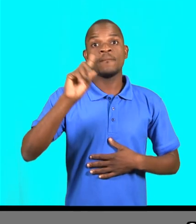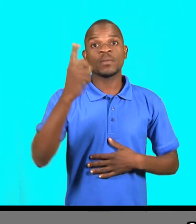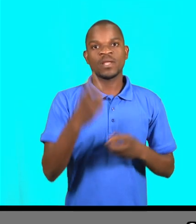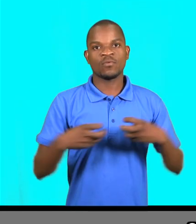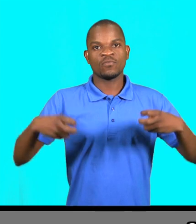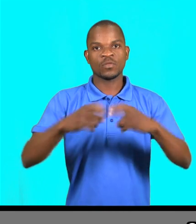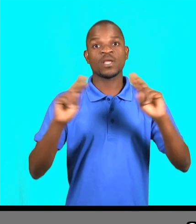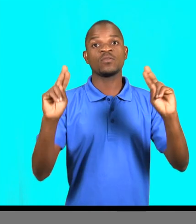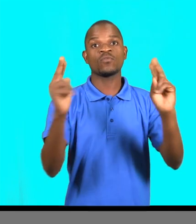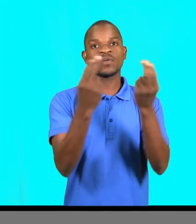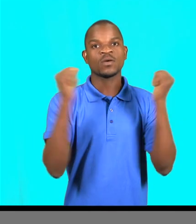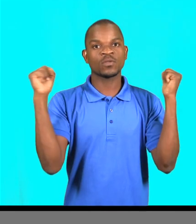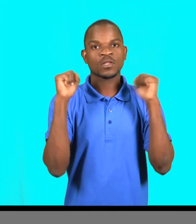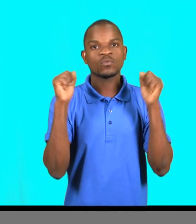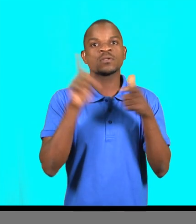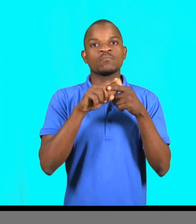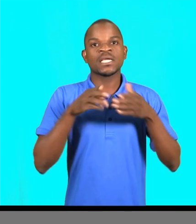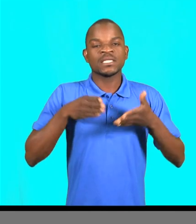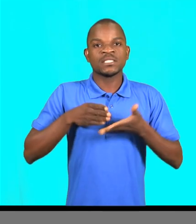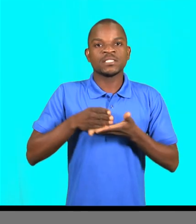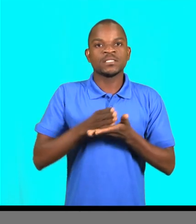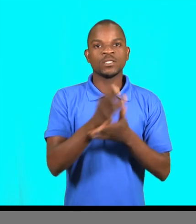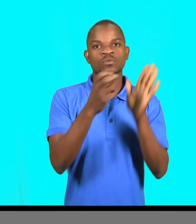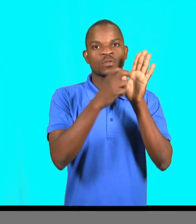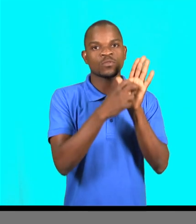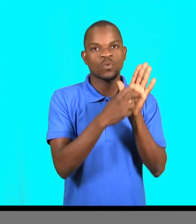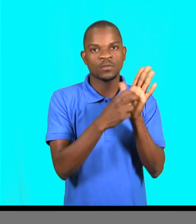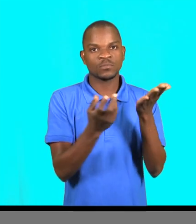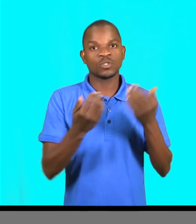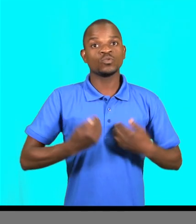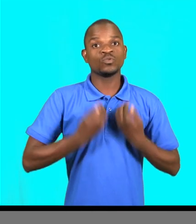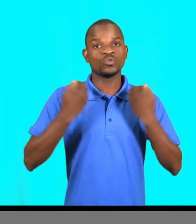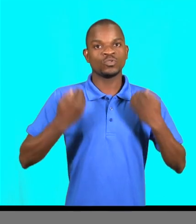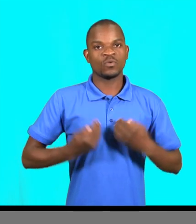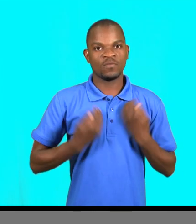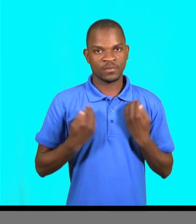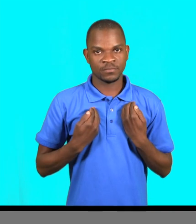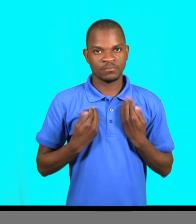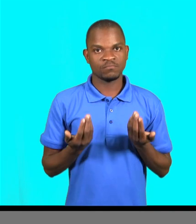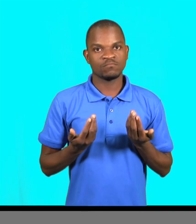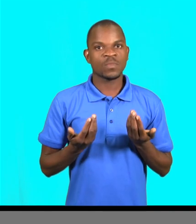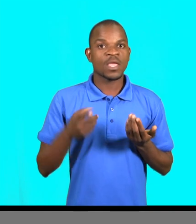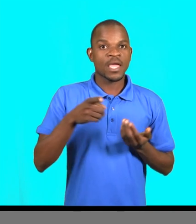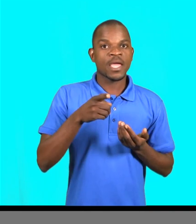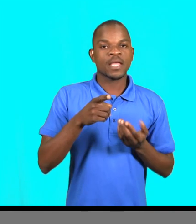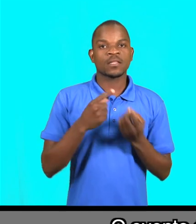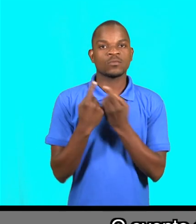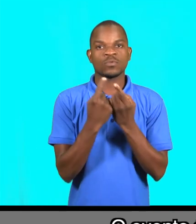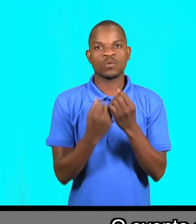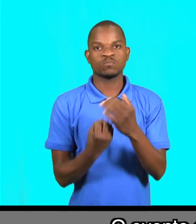sobre a inovação da saúde, direitos sexuais e reprodutivos dos adolescentes e jovens o evento é